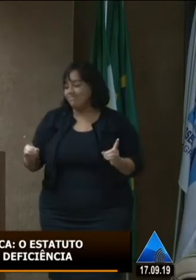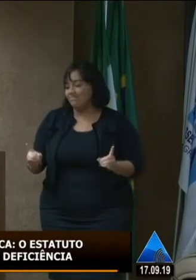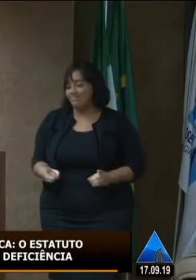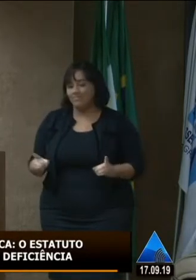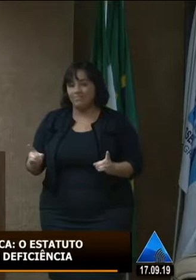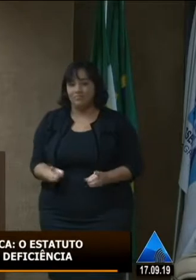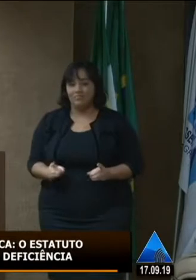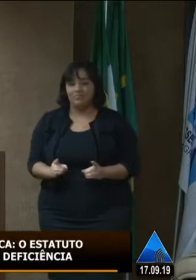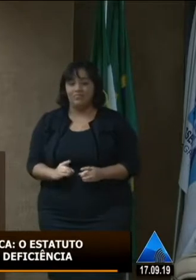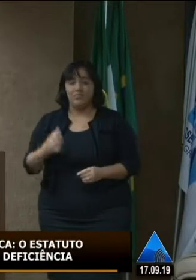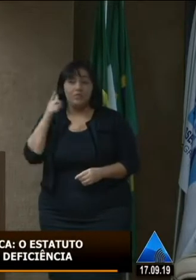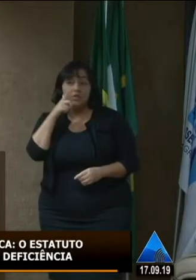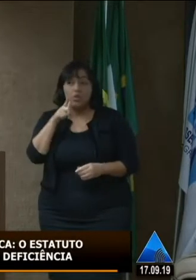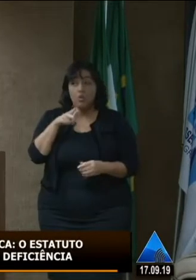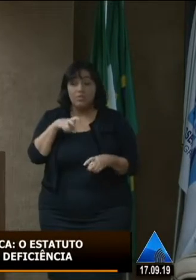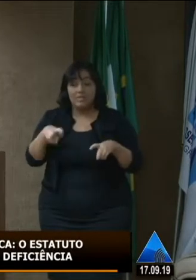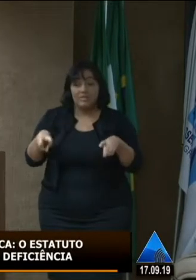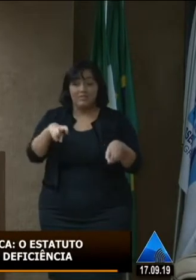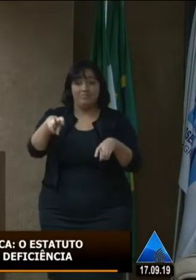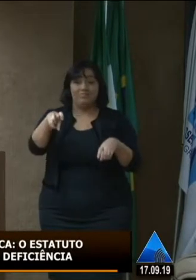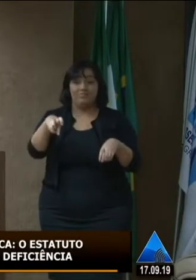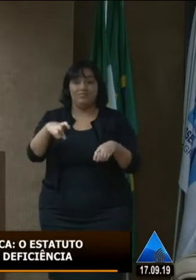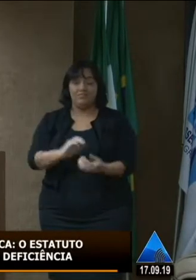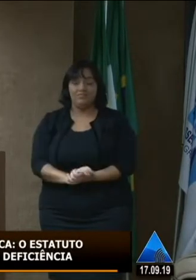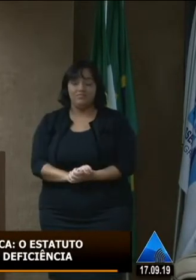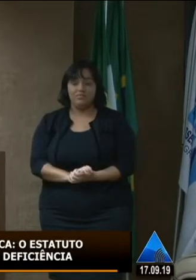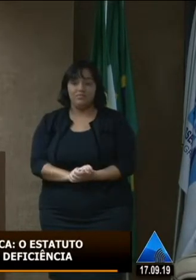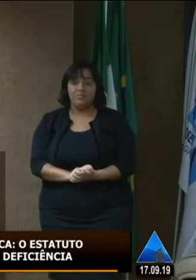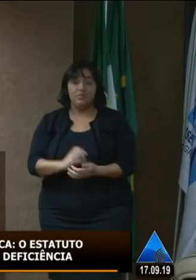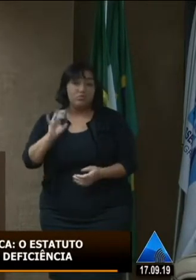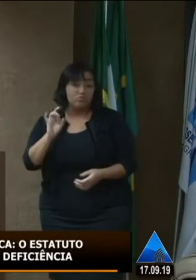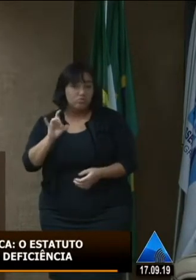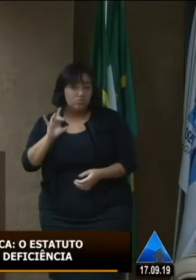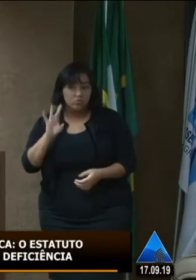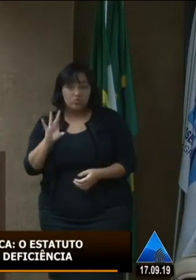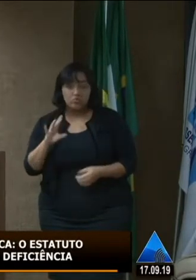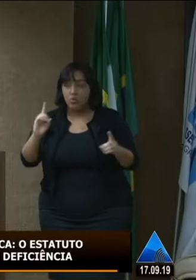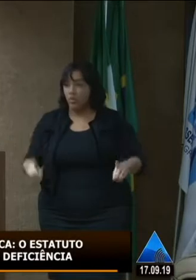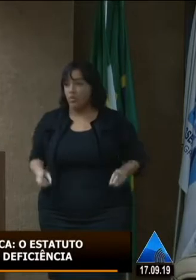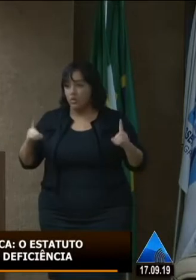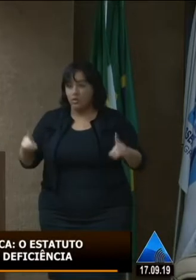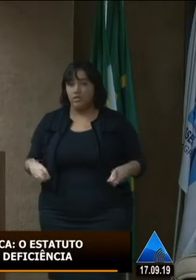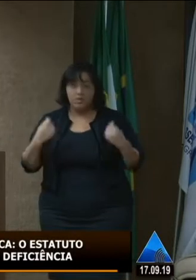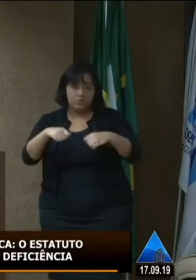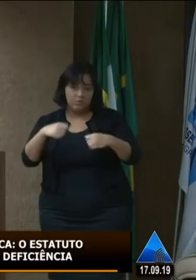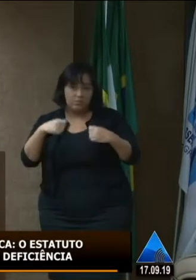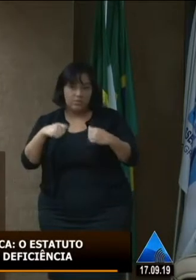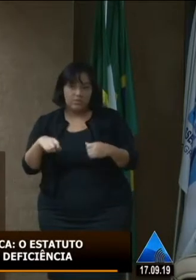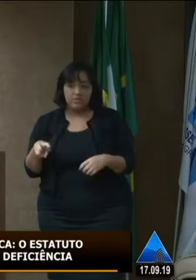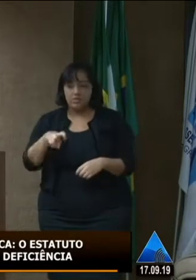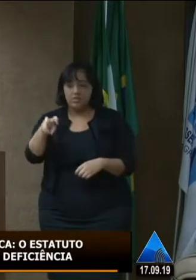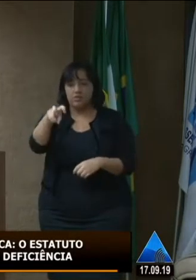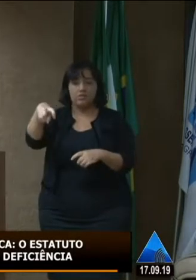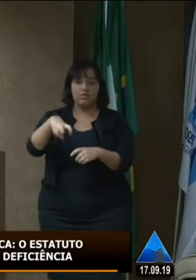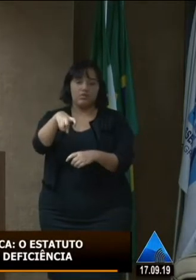estacionamento porque acredita-se que apenas o cadeirante necessita e não é assim cada deficiência